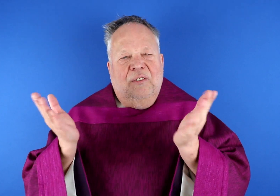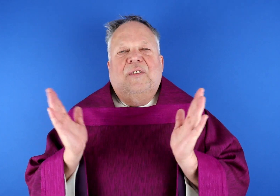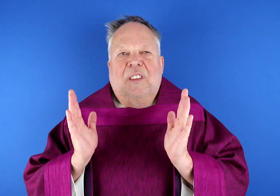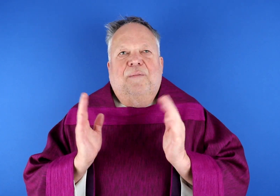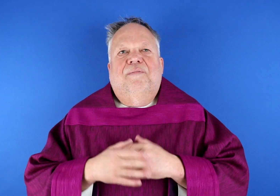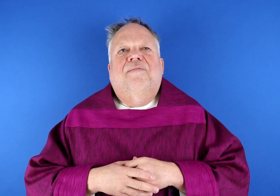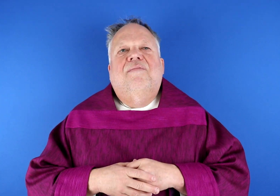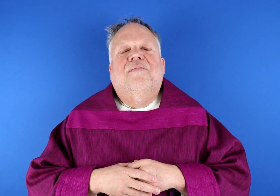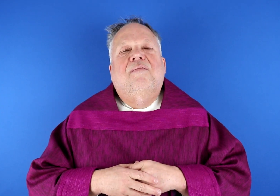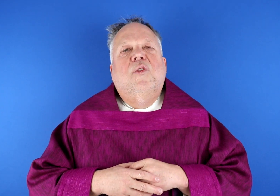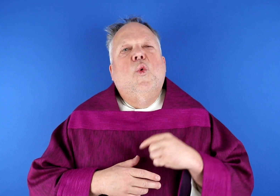Liebe Gebärdensprachgemeinschaft,